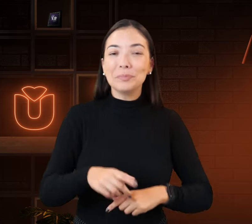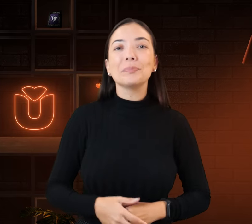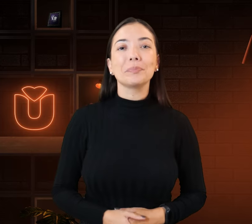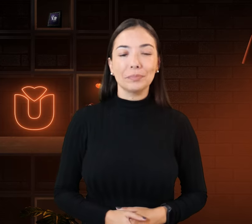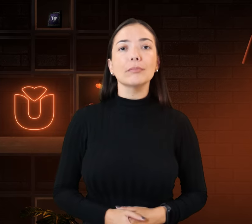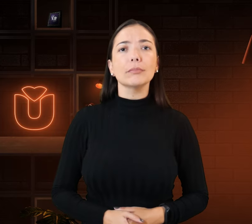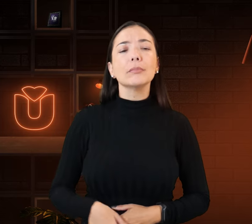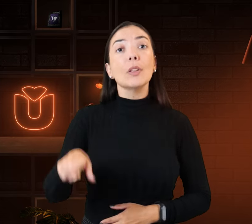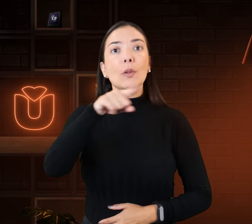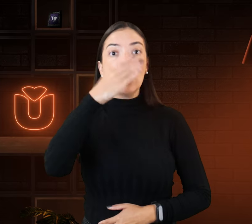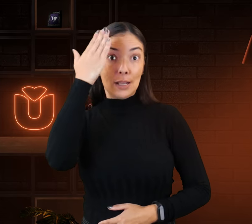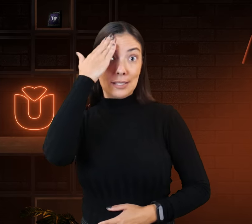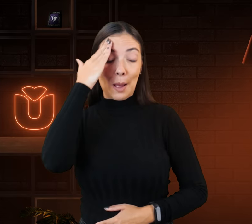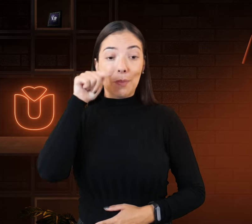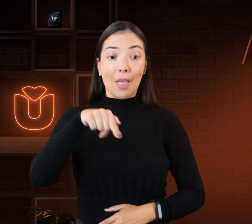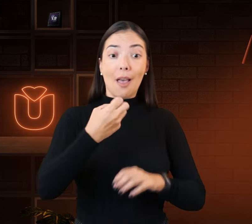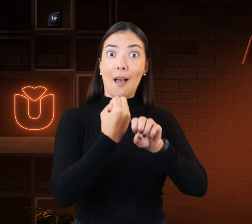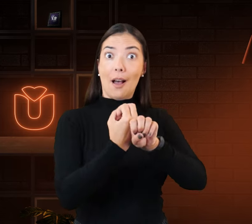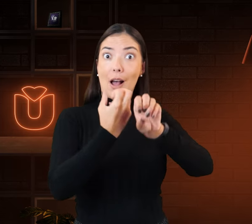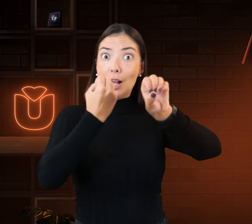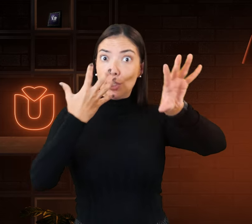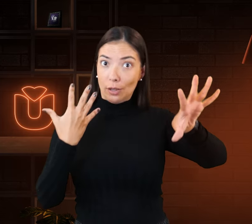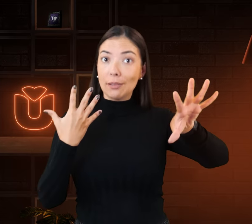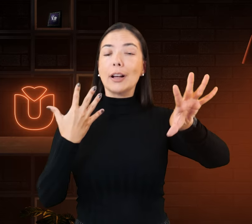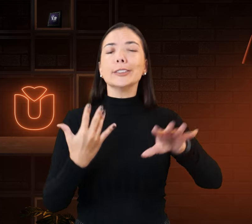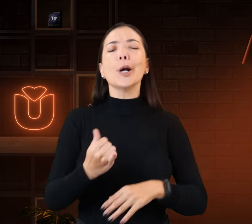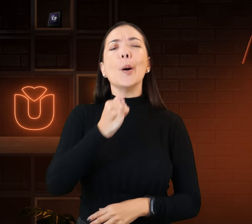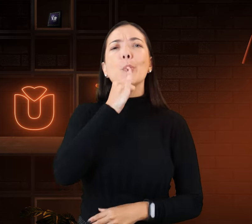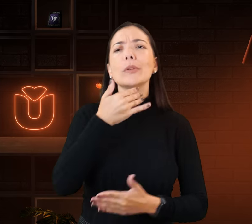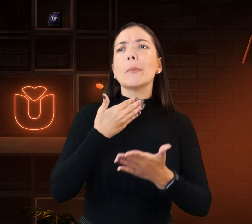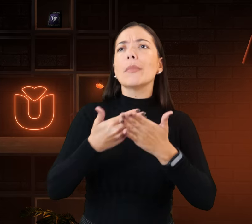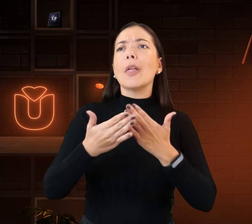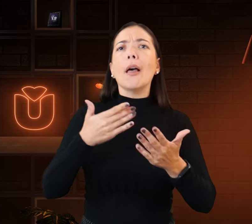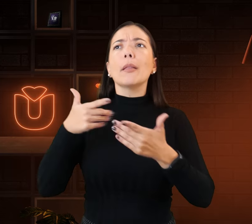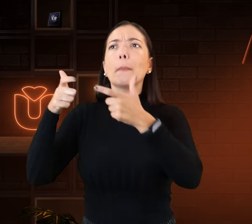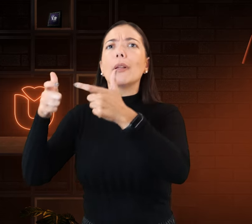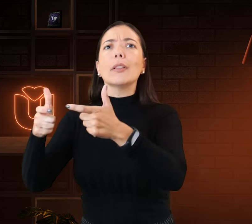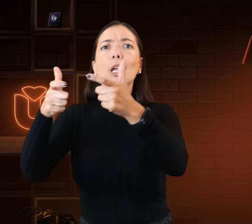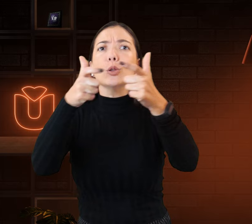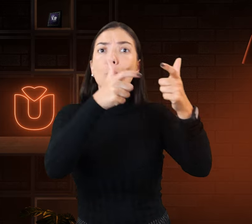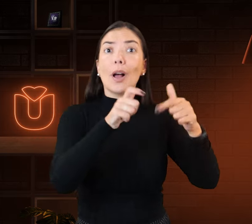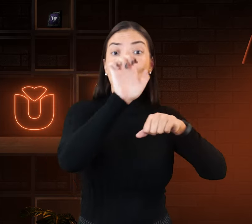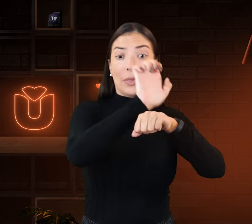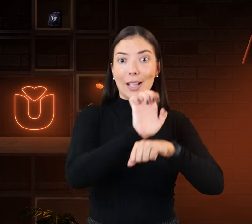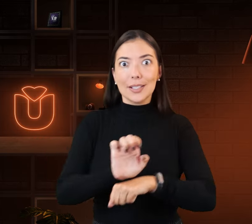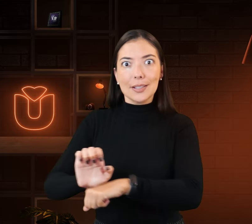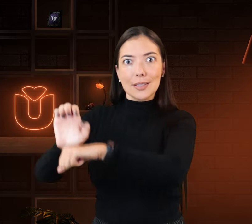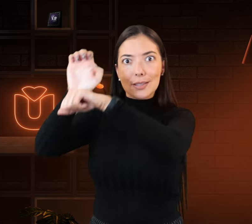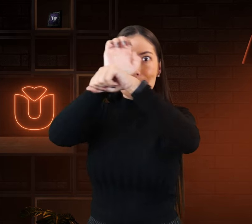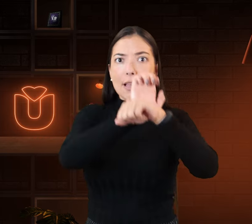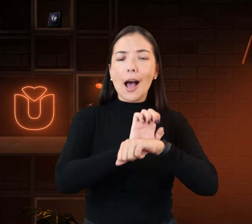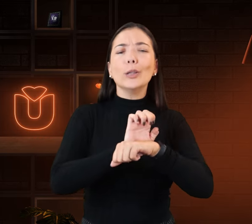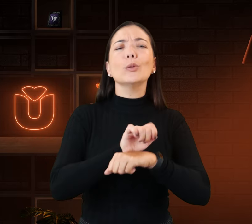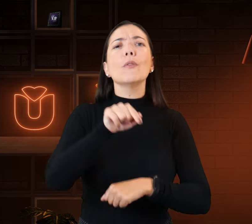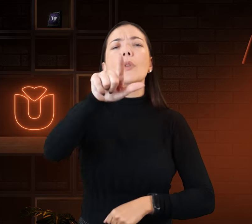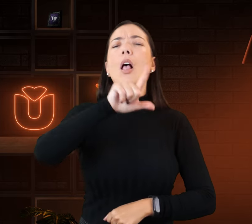Você sabe que o ensino à distância, você pode estar em qualquer estado do Brasil. Por exemplo,